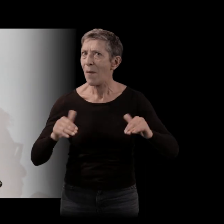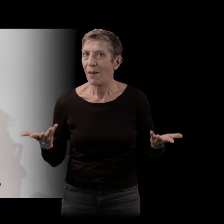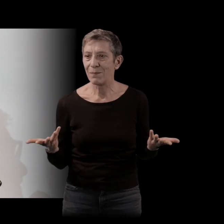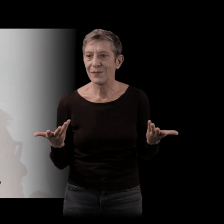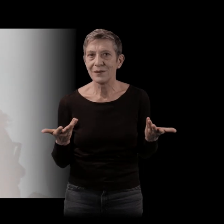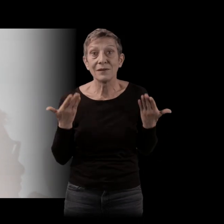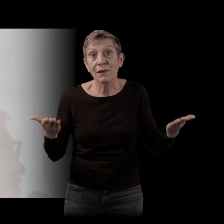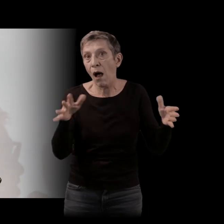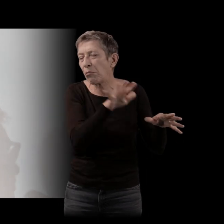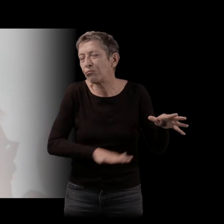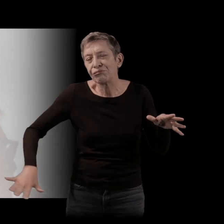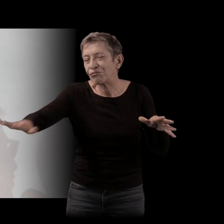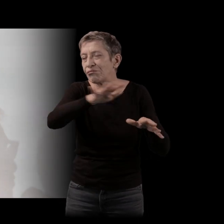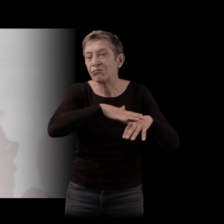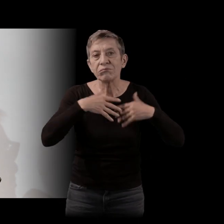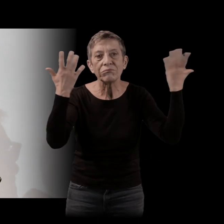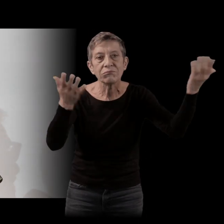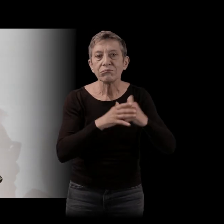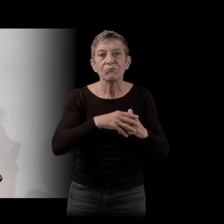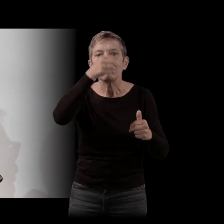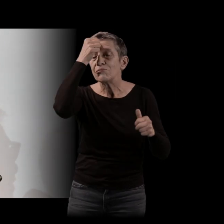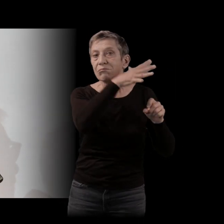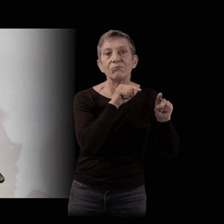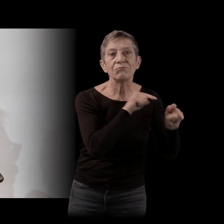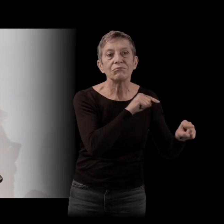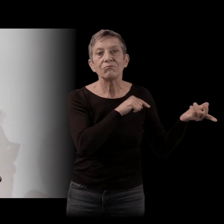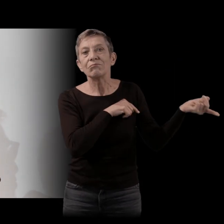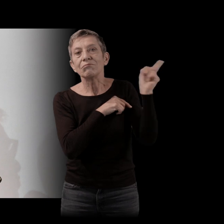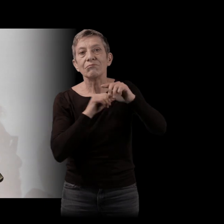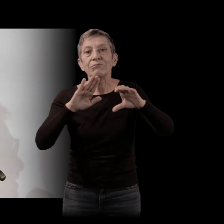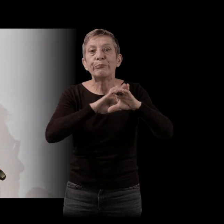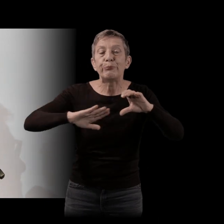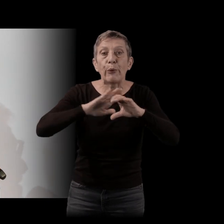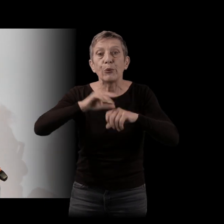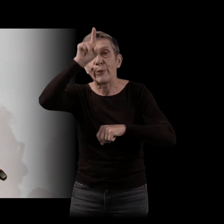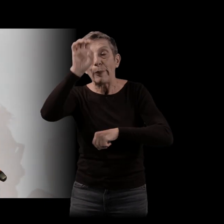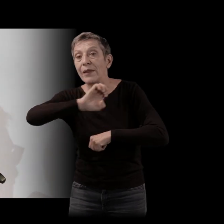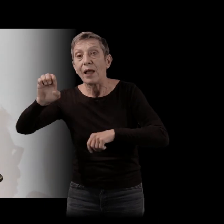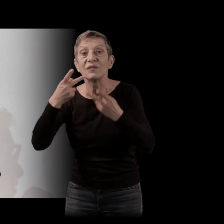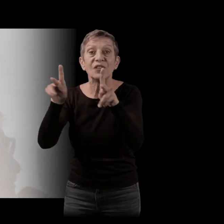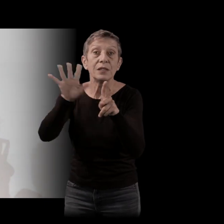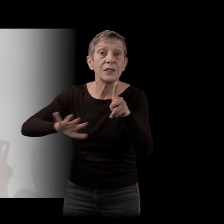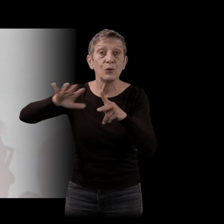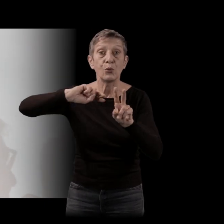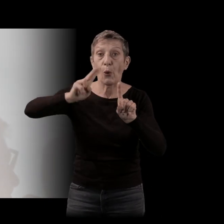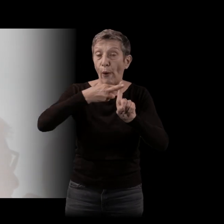partagées peut-être dans le Wyoming et dans la banlieue de Lubeck en Allemagne et en Lorraine. Ça, oui,